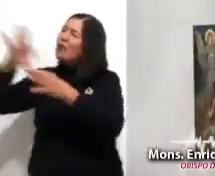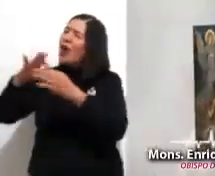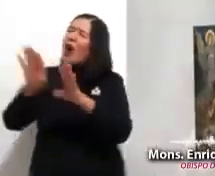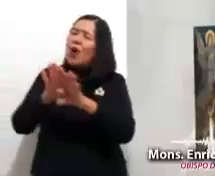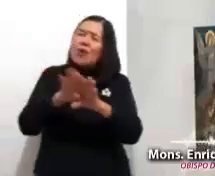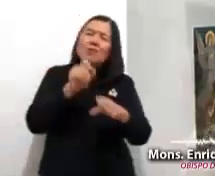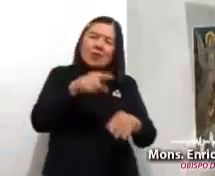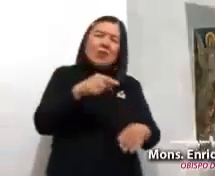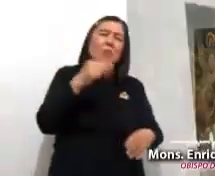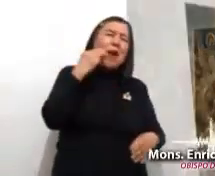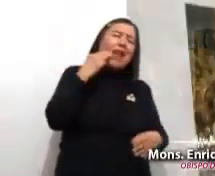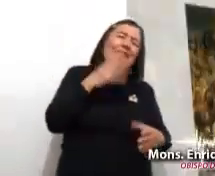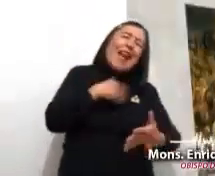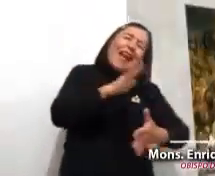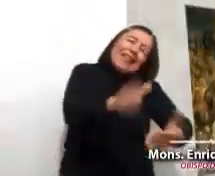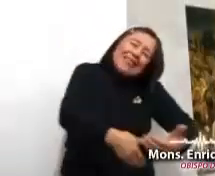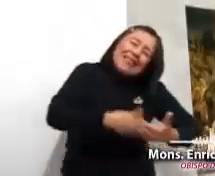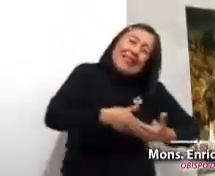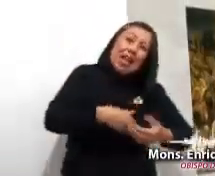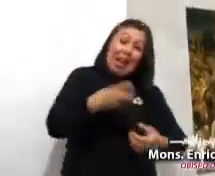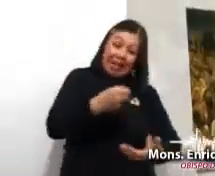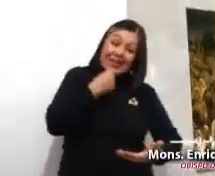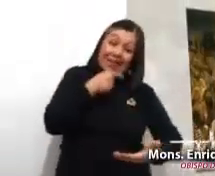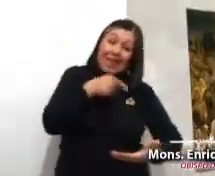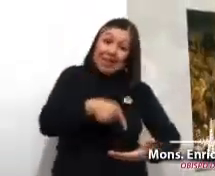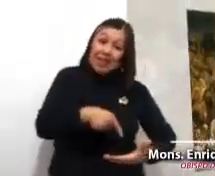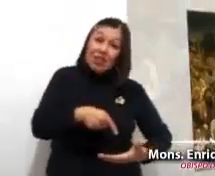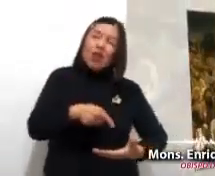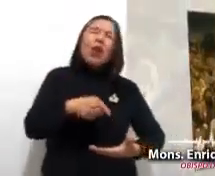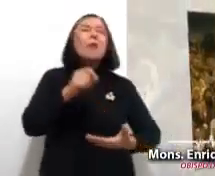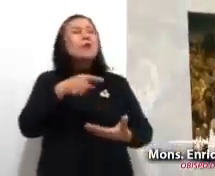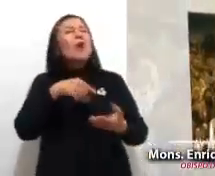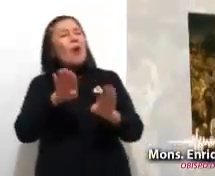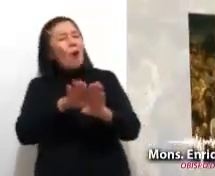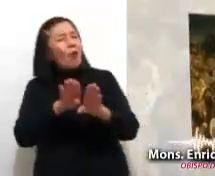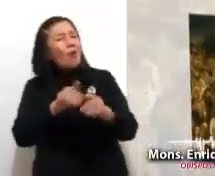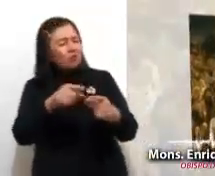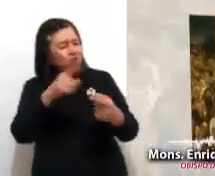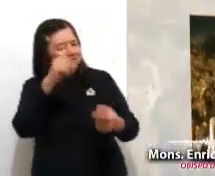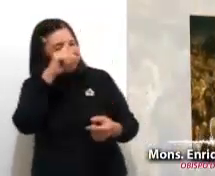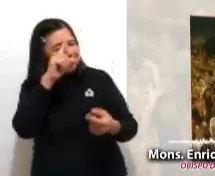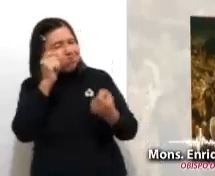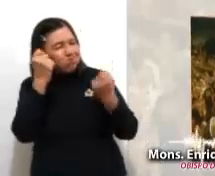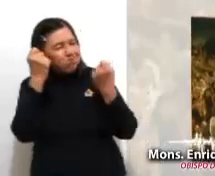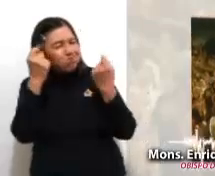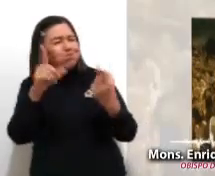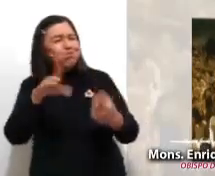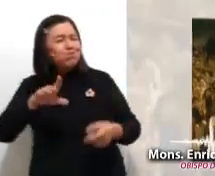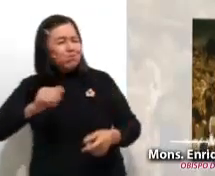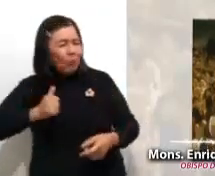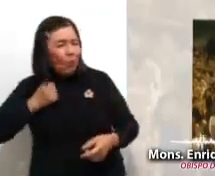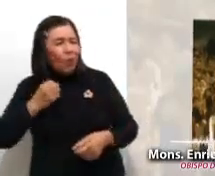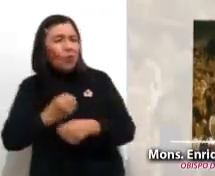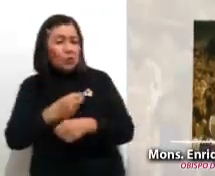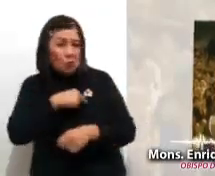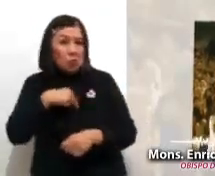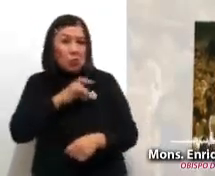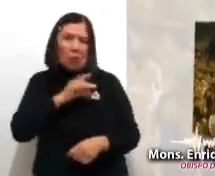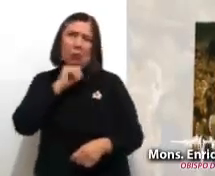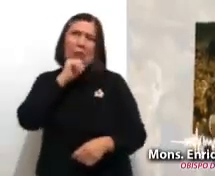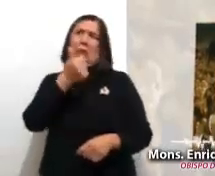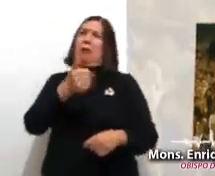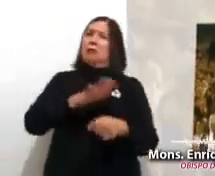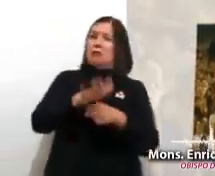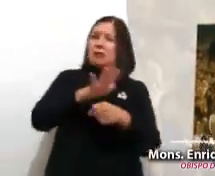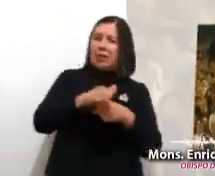amorosos de María. Pero con este niño, consejero admirable, Dios poderoso, no tendremos miedo.